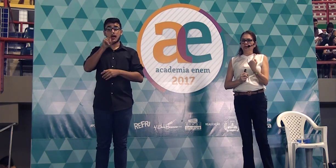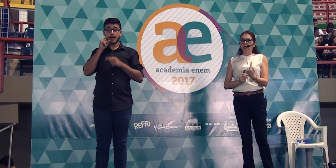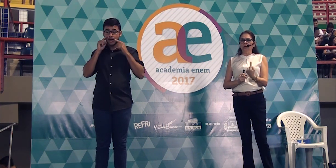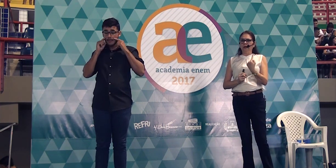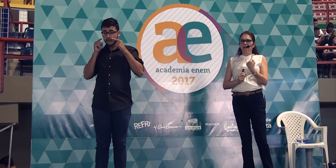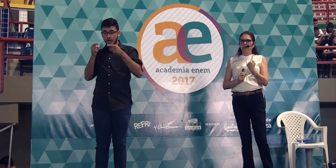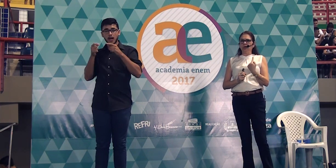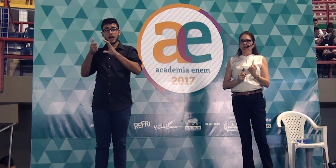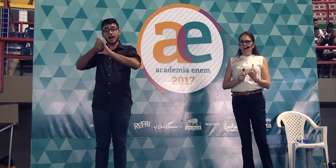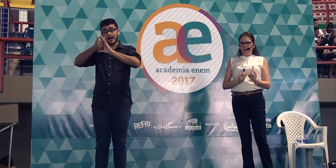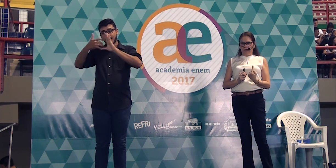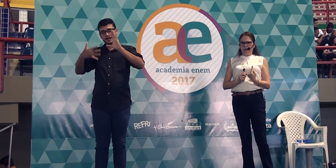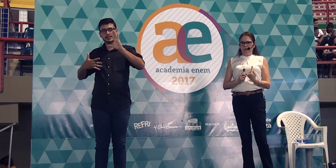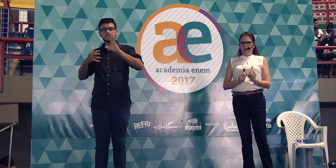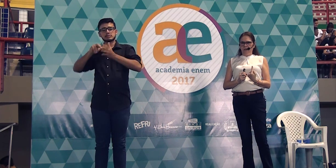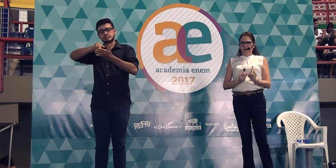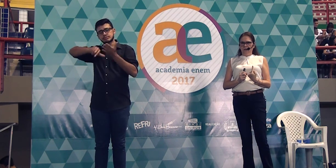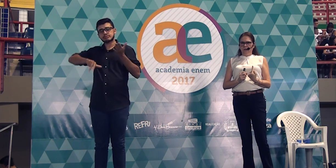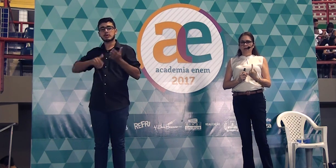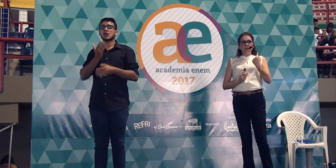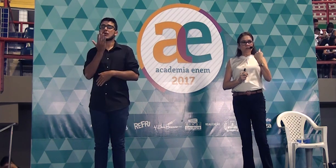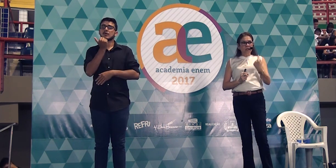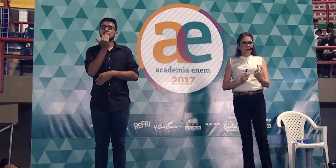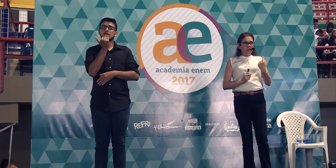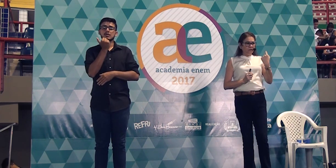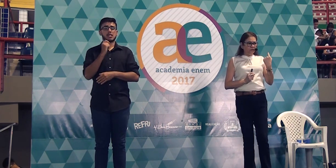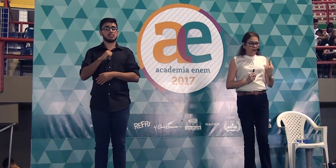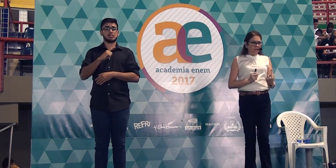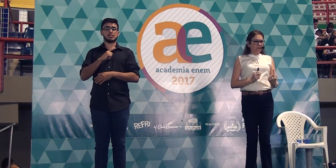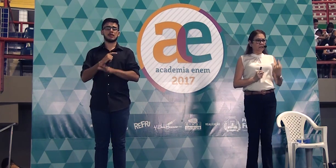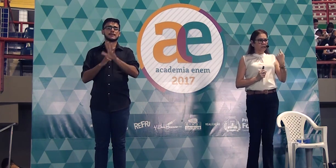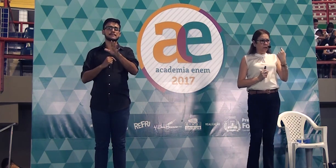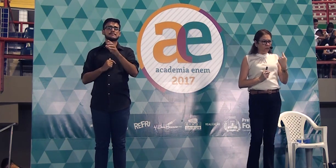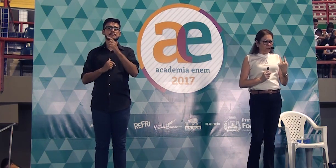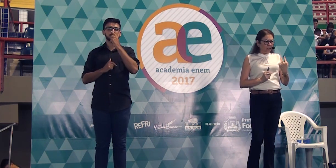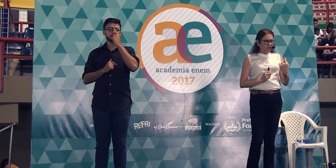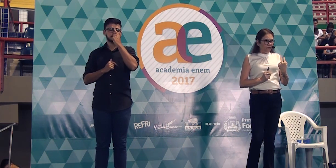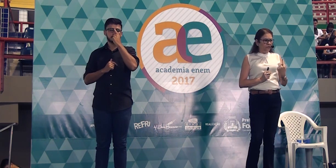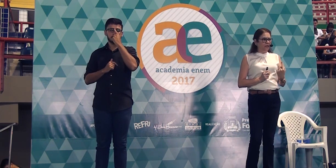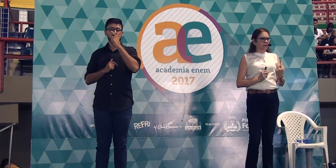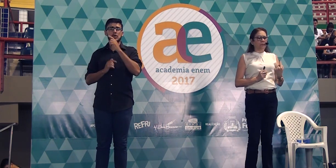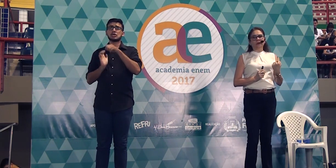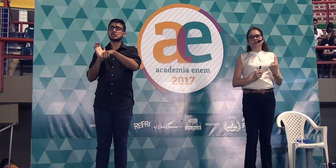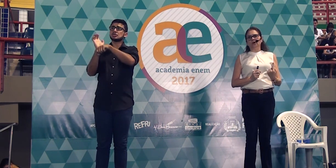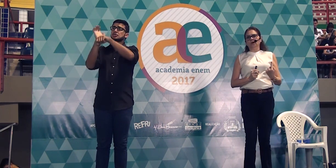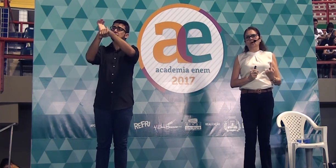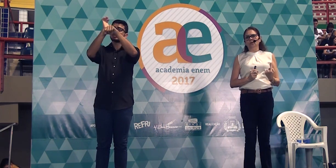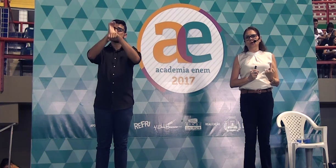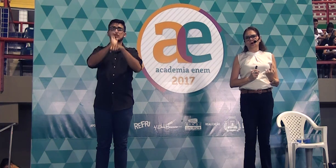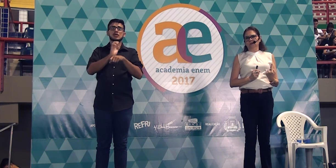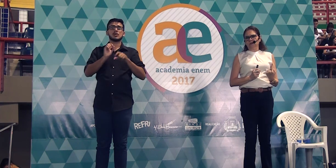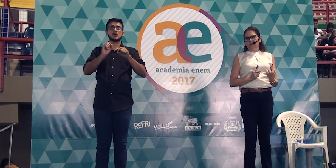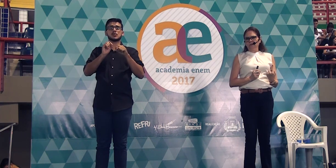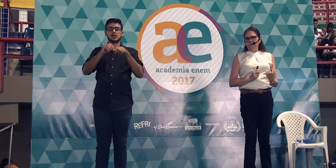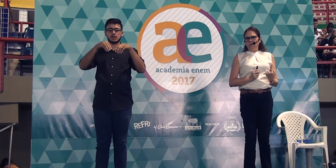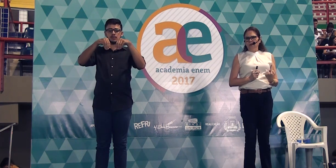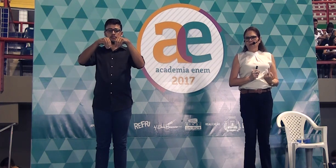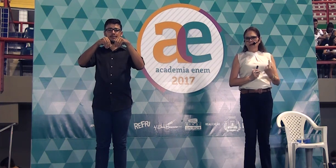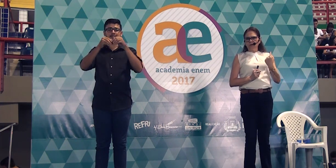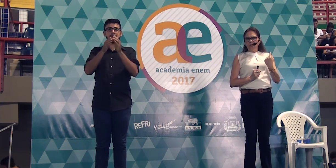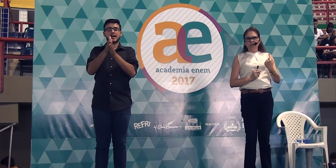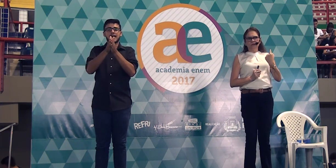a nossa cultura gastronômica, não tem quem faça, não tem quem faça a paçoca como nós,